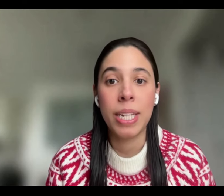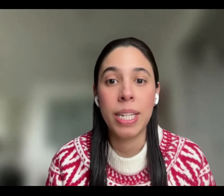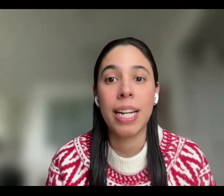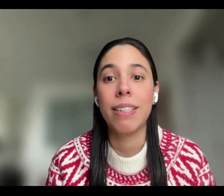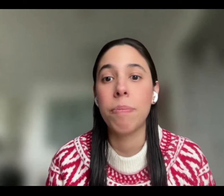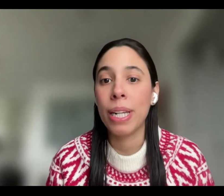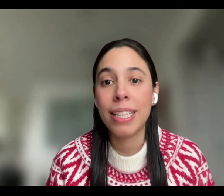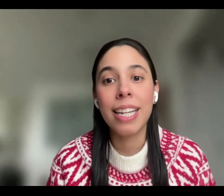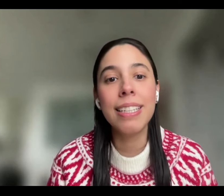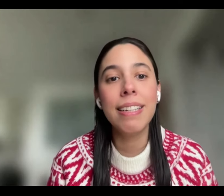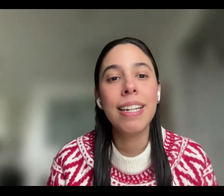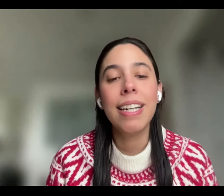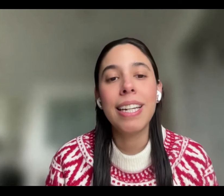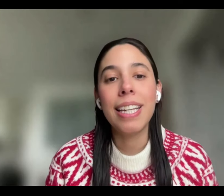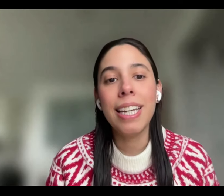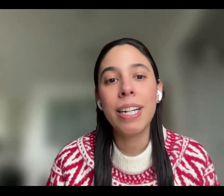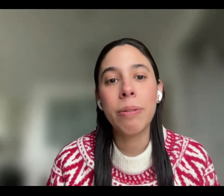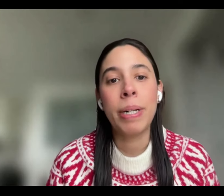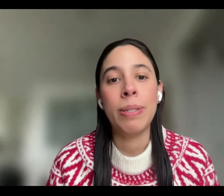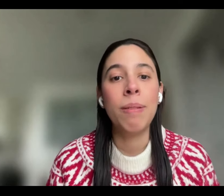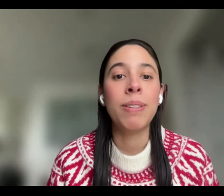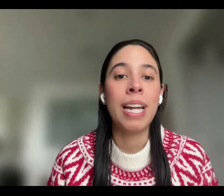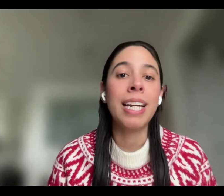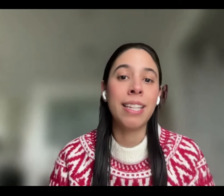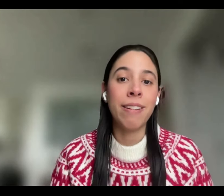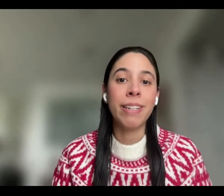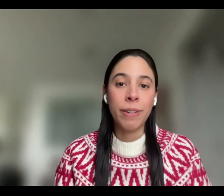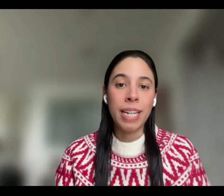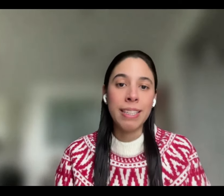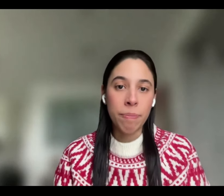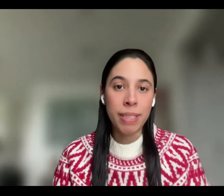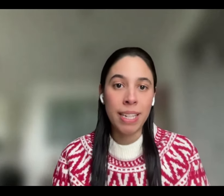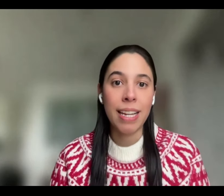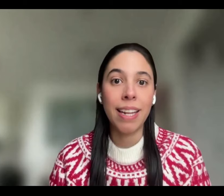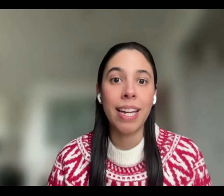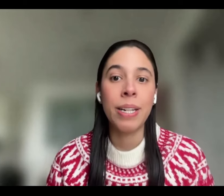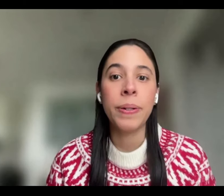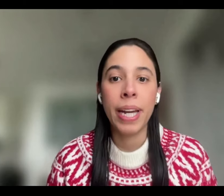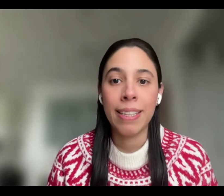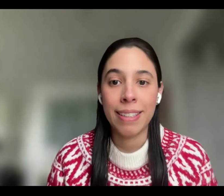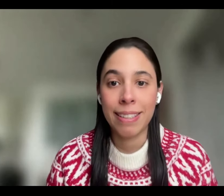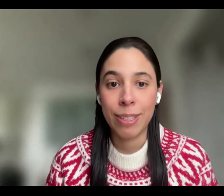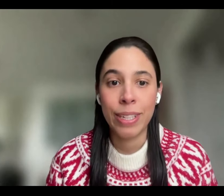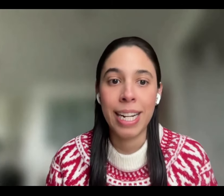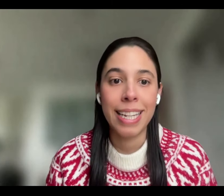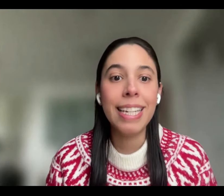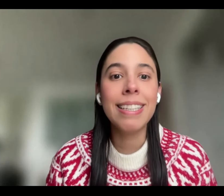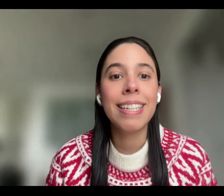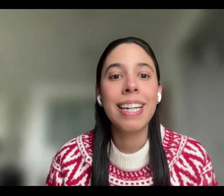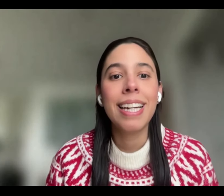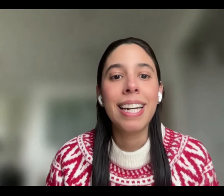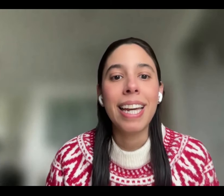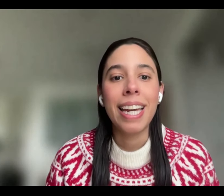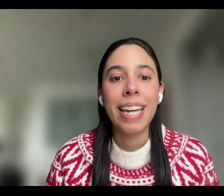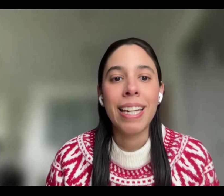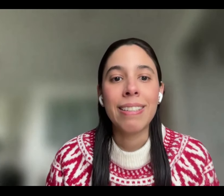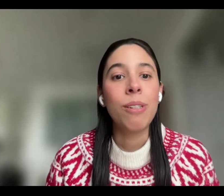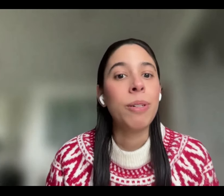experiencias sociales y políticas. Y acompaño también una lectiva sobre discapacidad, género e interseccionalidad.